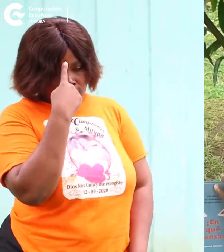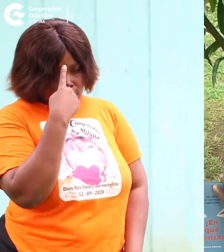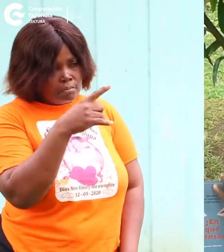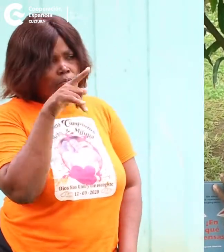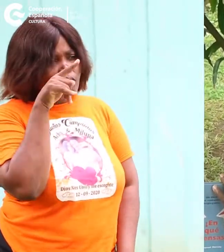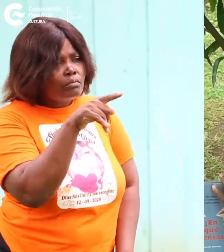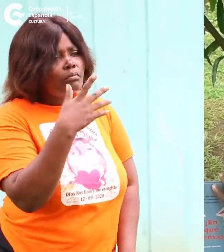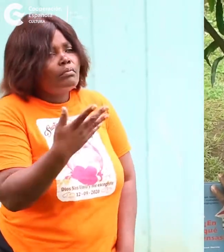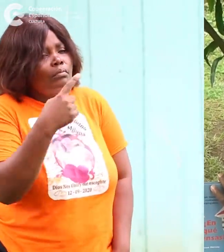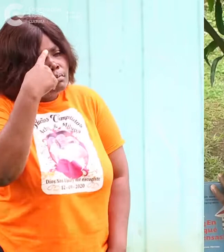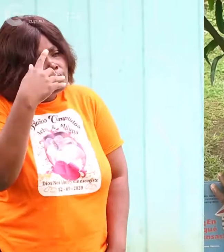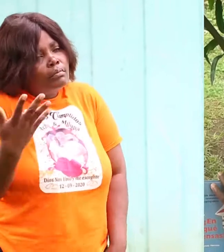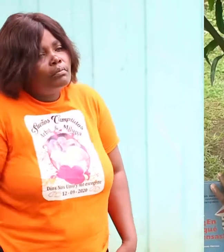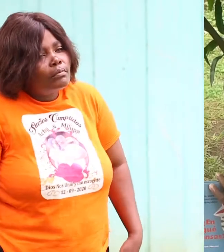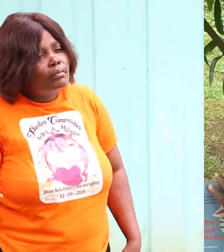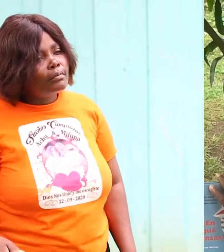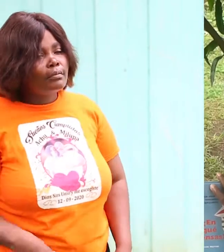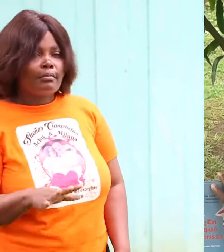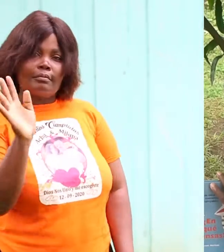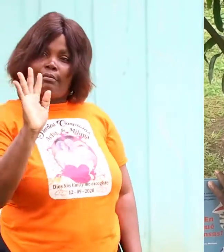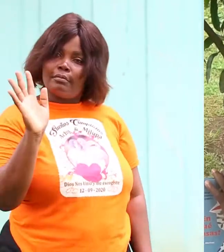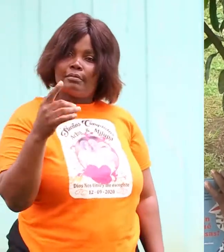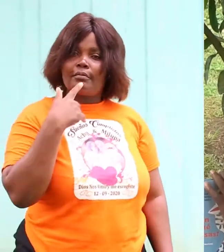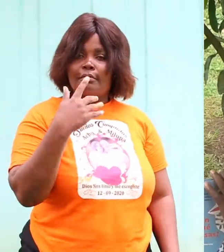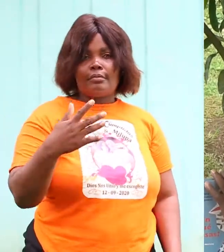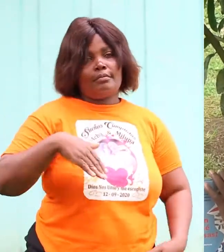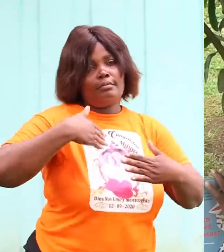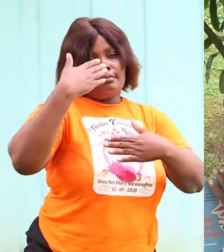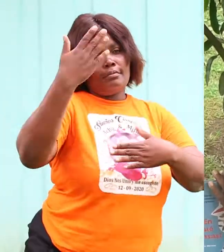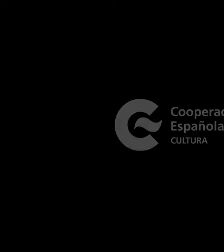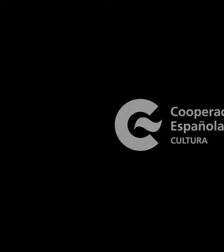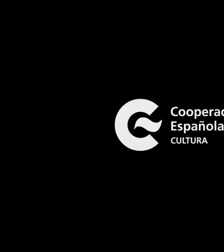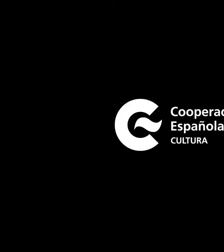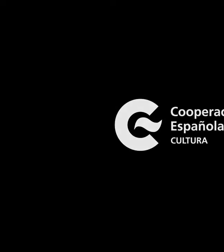tú en qué piensas chao chicos hasta la próxima